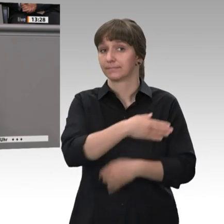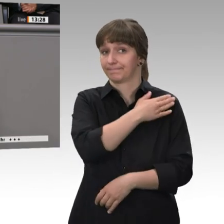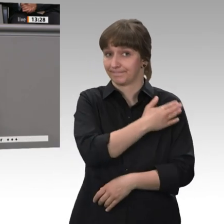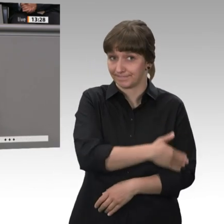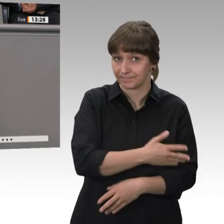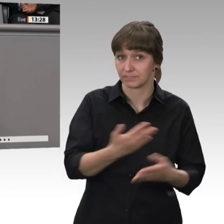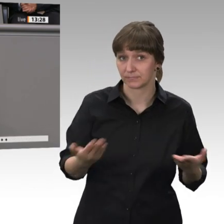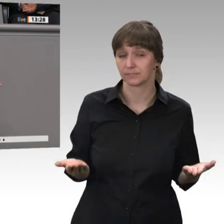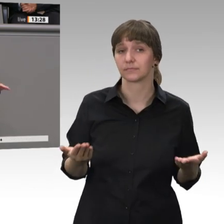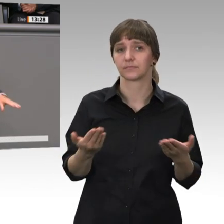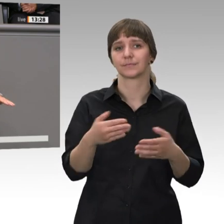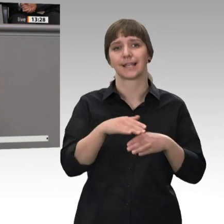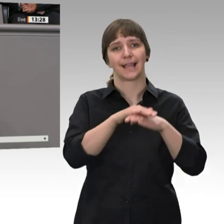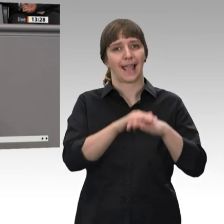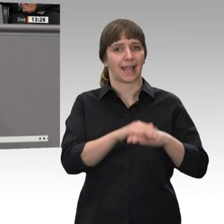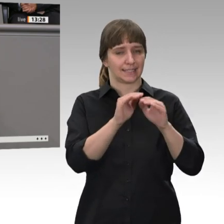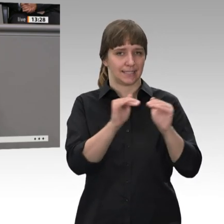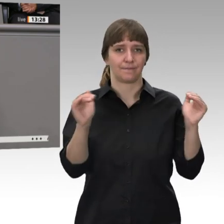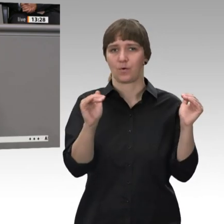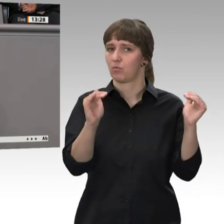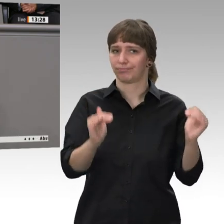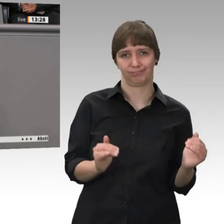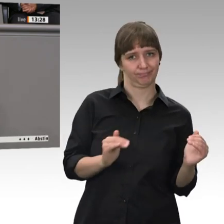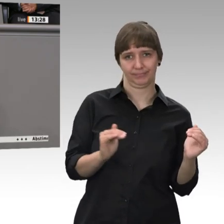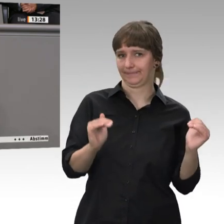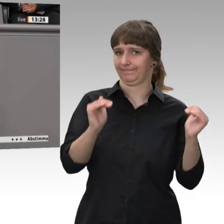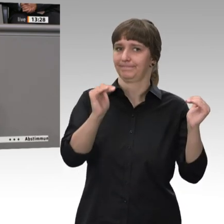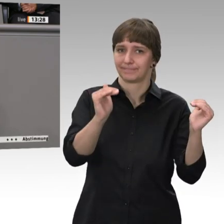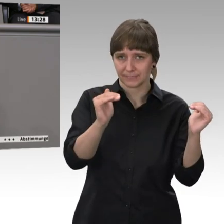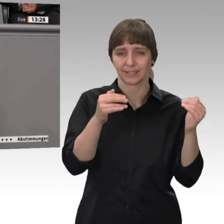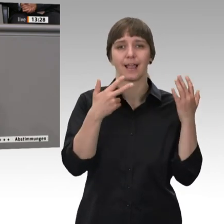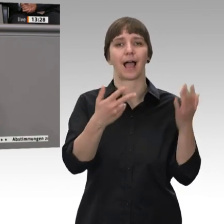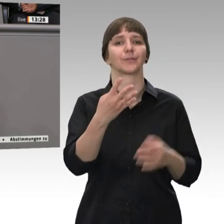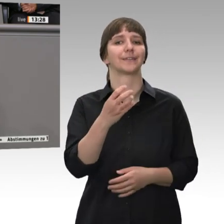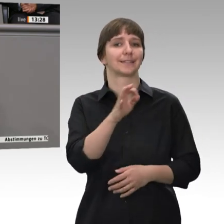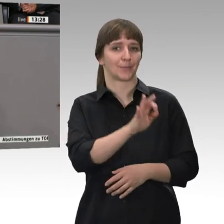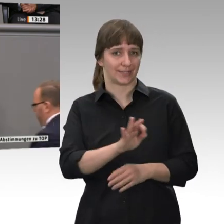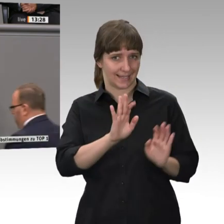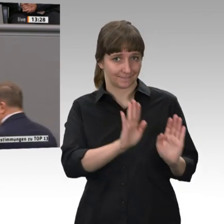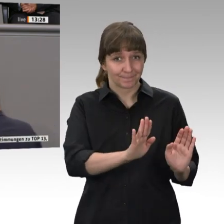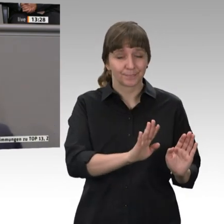Rentenniveau nicht absinkt. Hier haben wir die 48 Prozent. Gleichzeitig aber auch, dass die